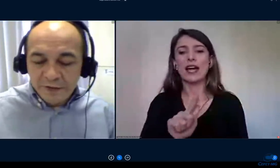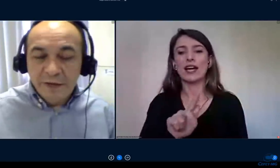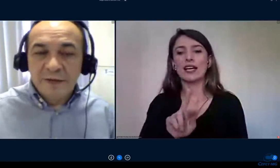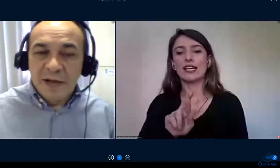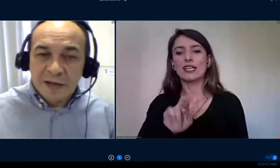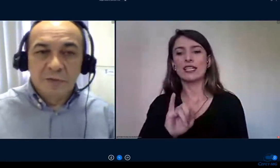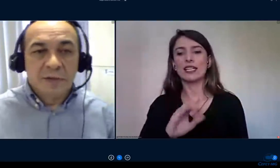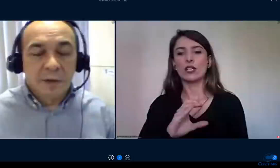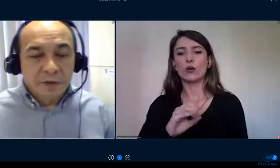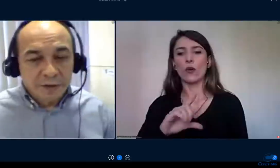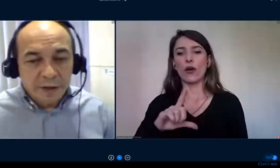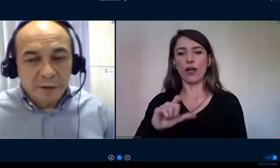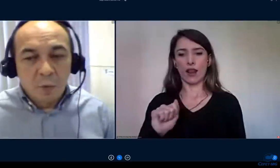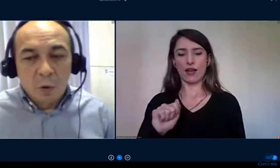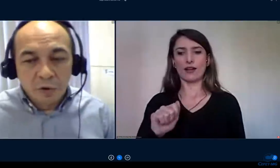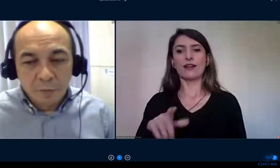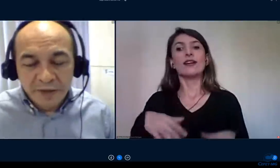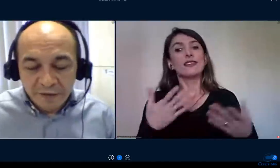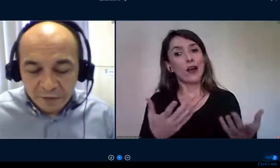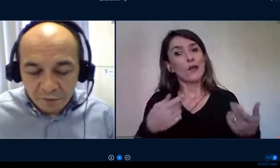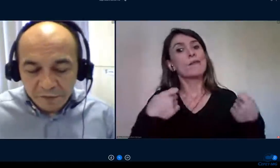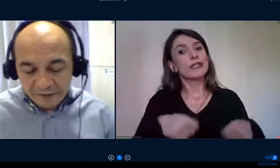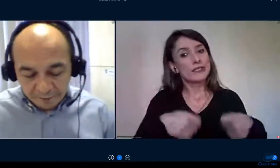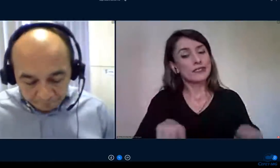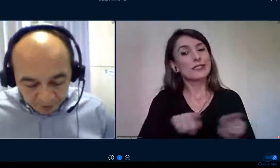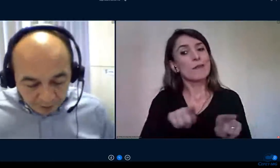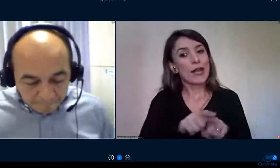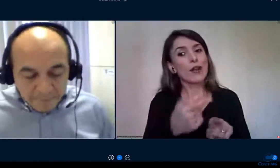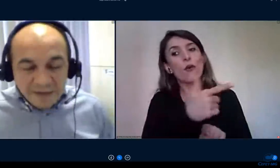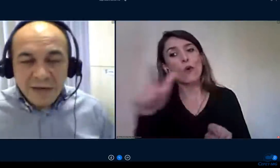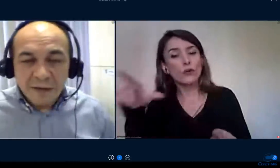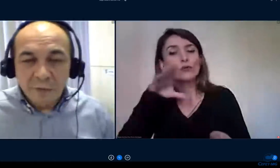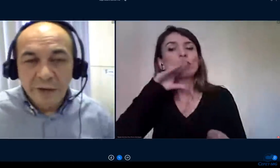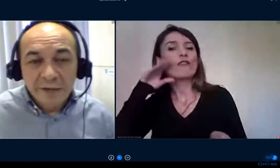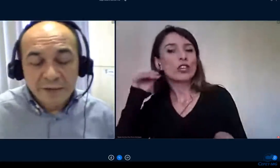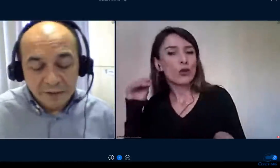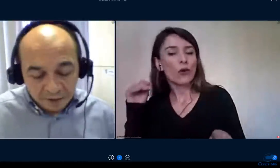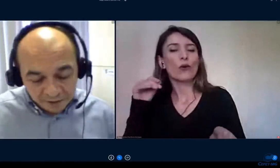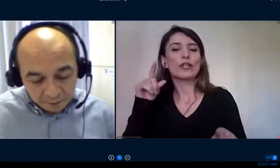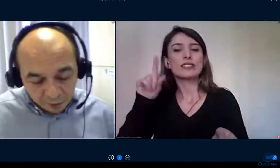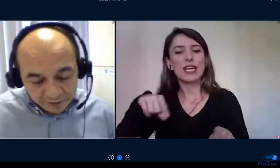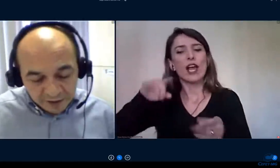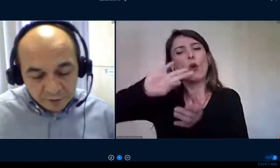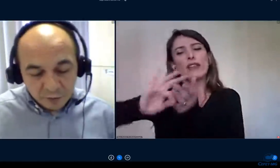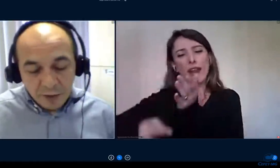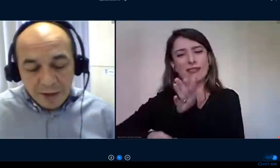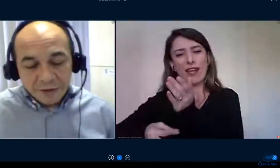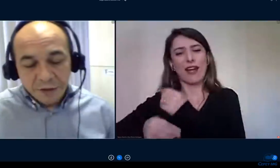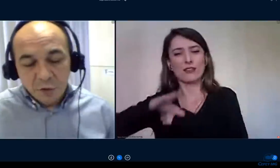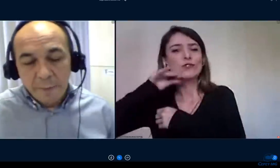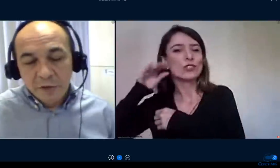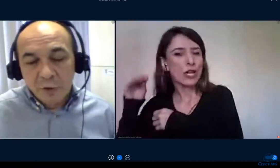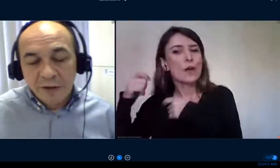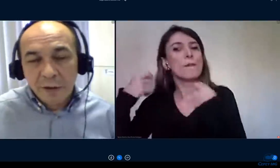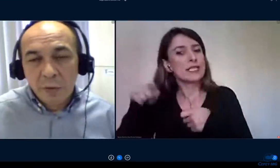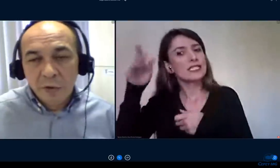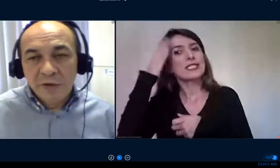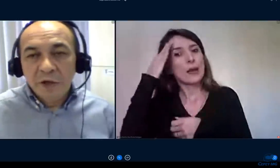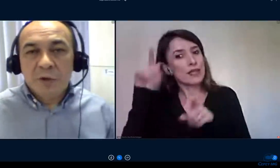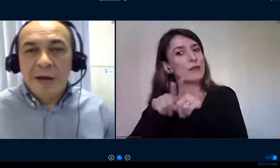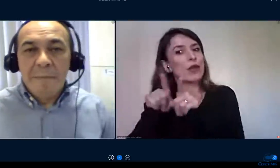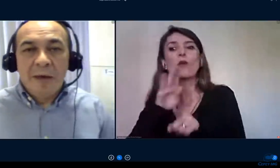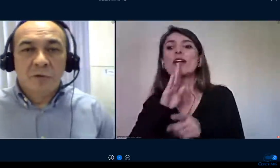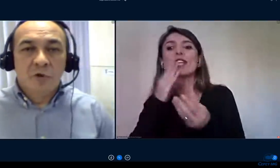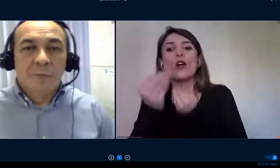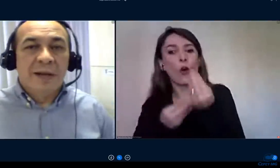servidores terceirizados. Então, gente tem uma outra observação a fazer. Passado esse processo, a gente começou a diluir